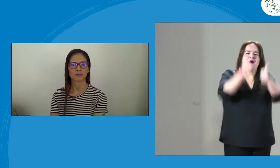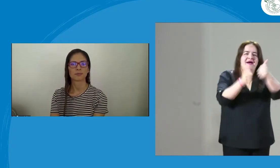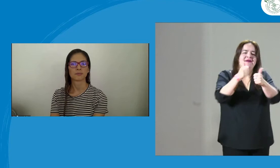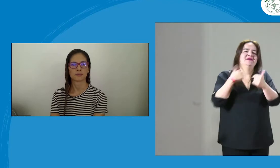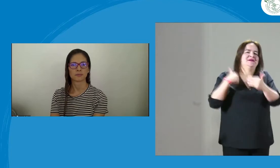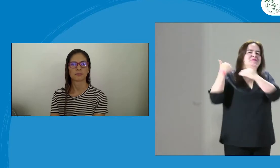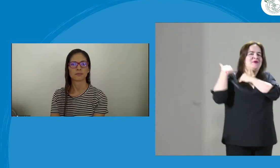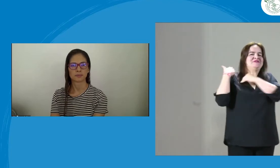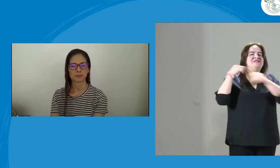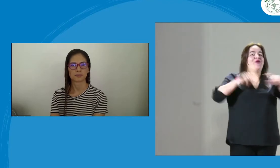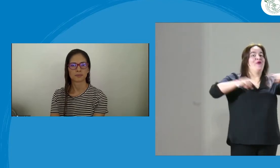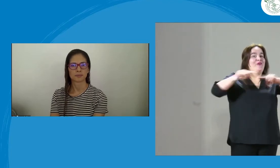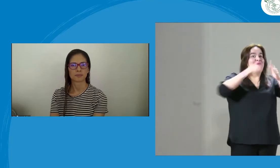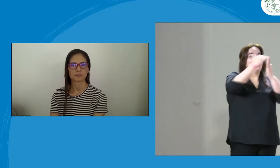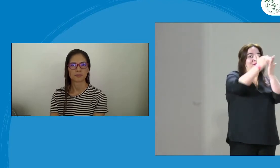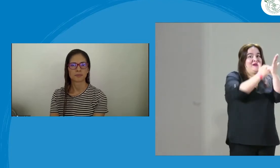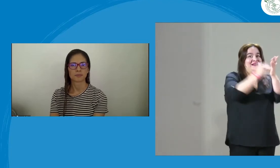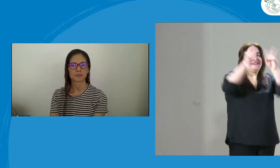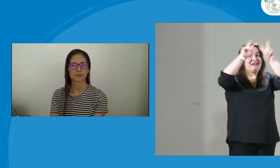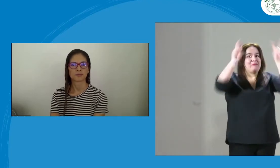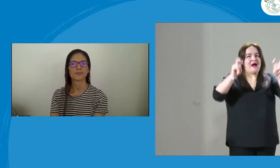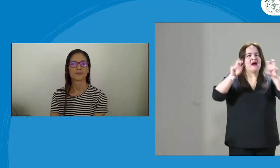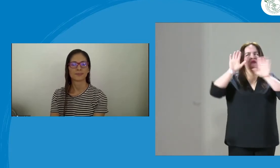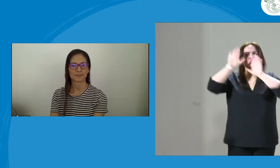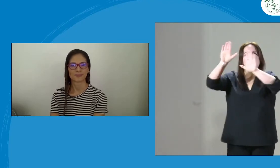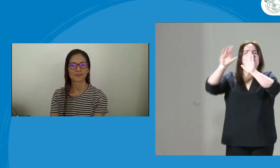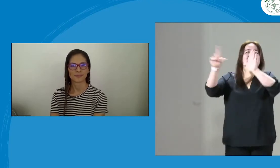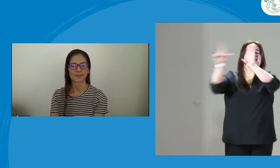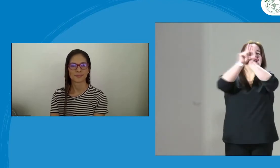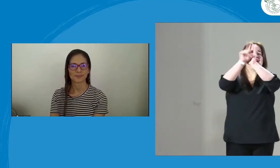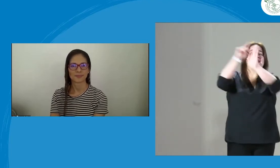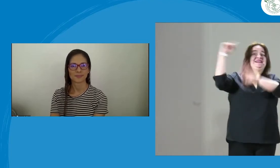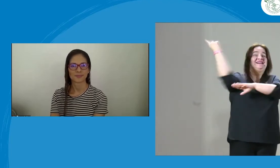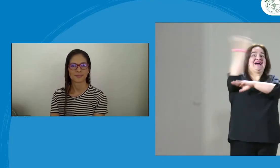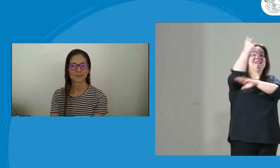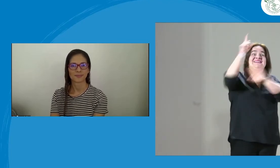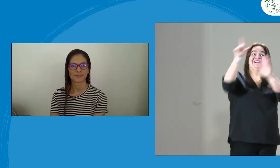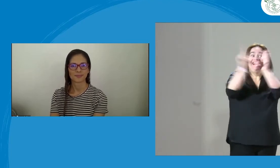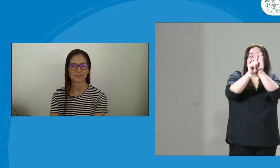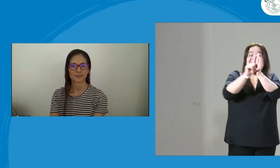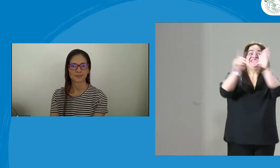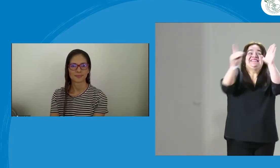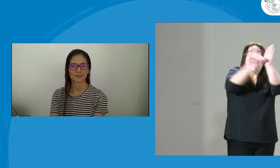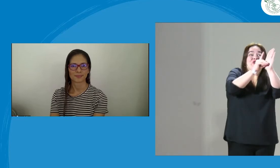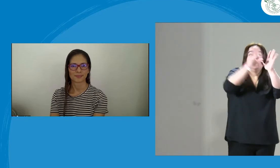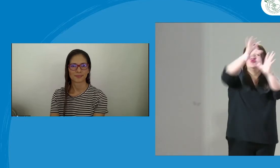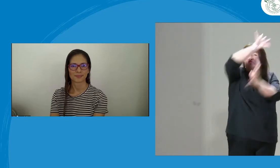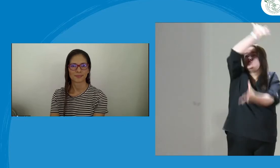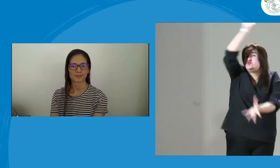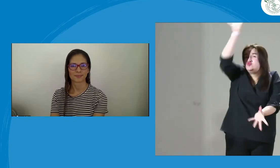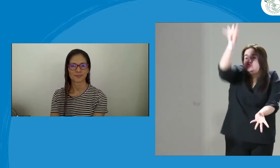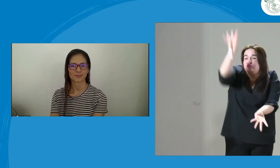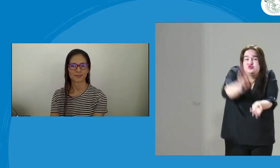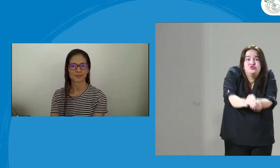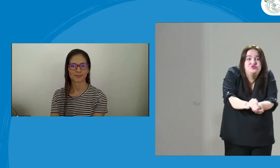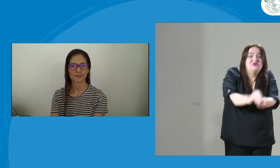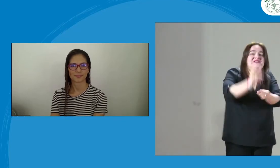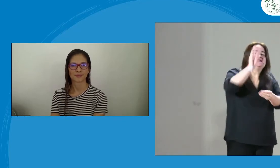que sí, no te preocupes y mi respuesta es, yo como coordinadora del programa de mujeres de la federación, vamos a trabajar desde el marco normativo,